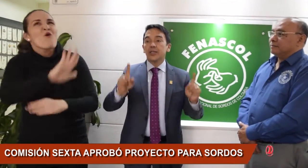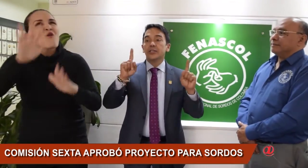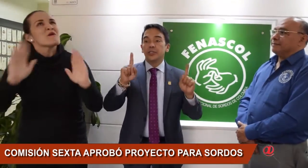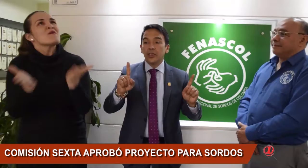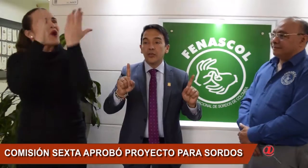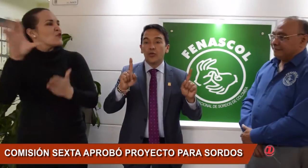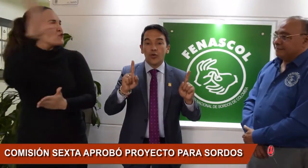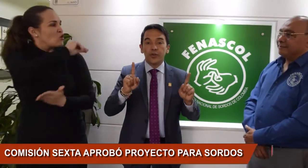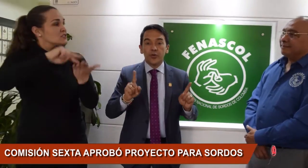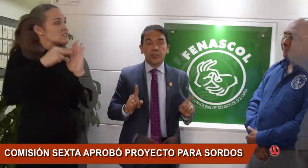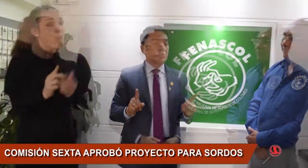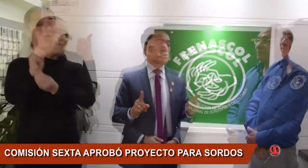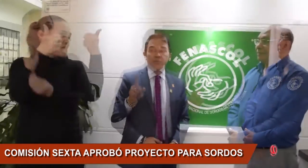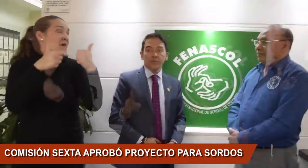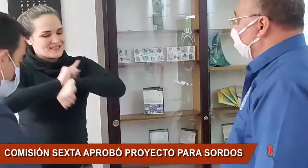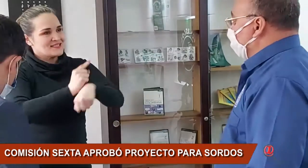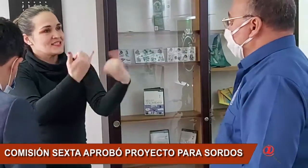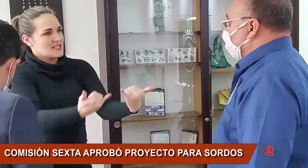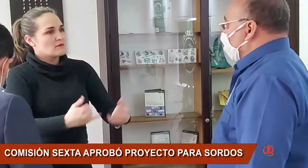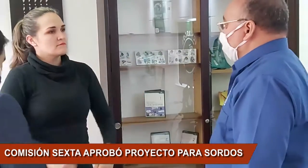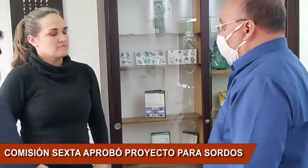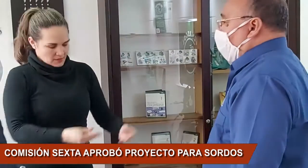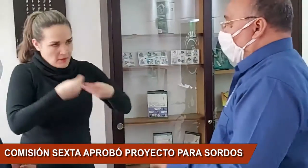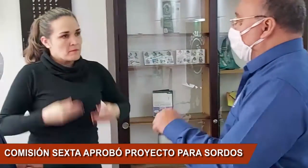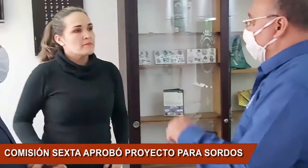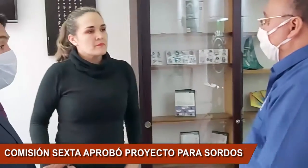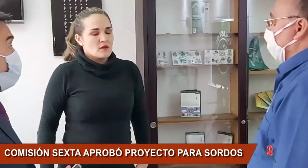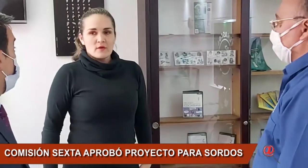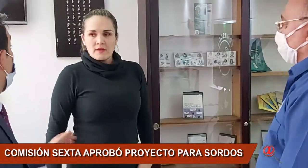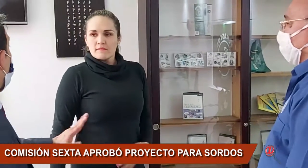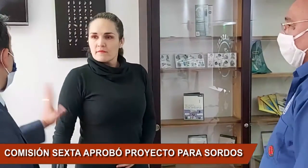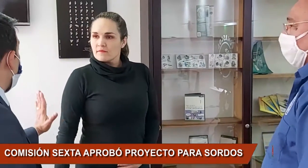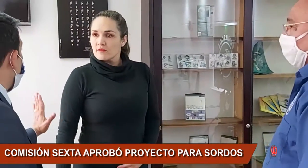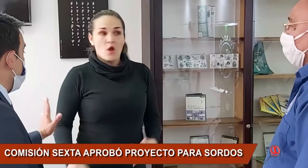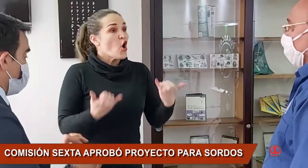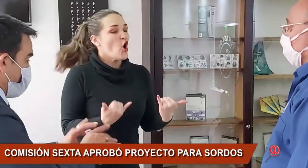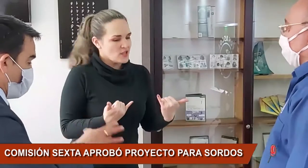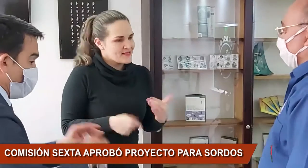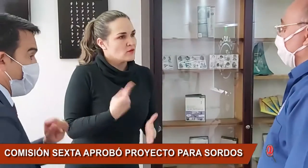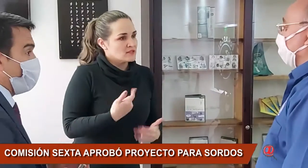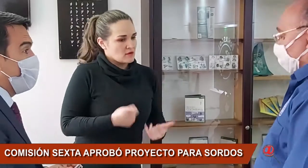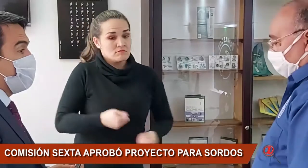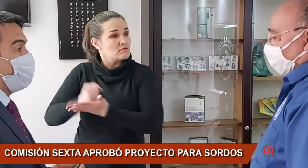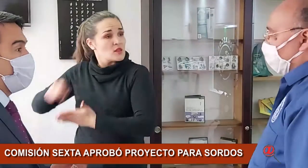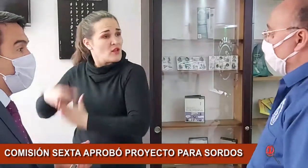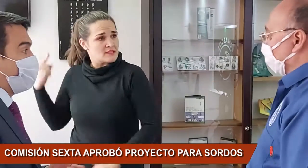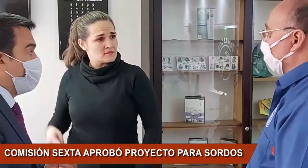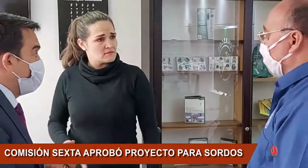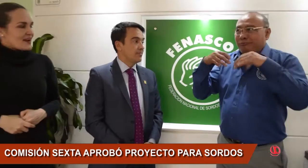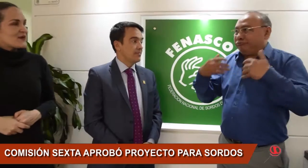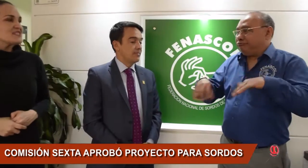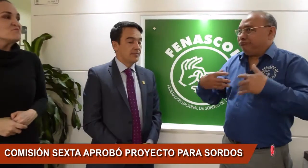tiene que ser, sin colores políticos. Para el presidente de la Asociación Colombiana de Sordos, este proyecto es muy importante para esta